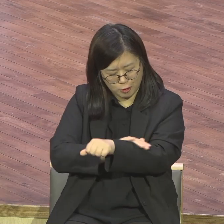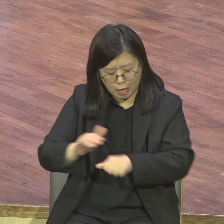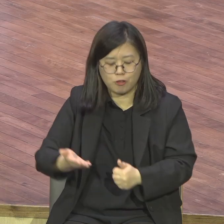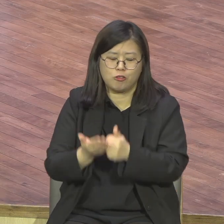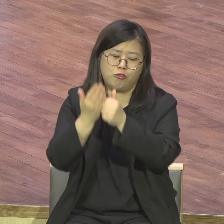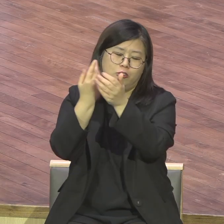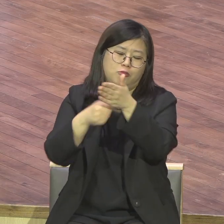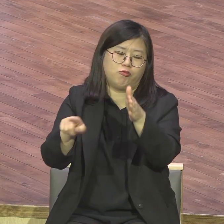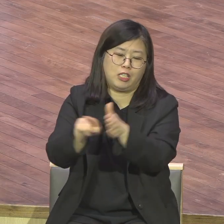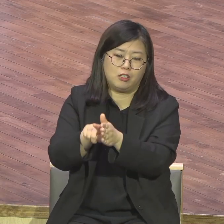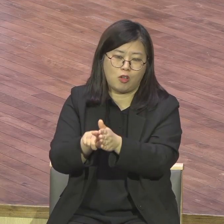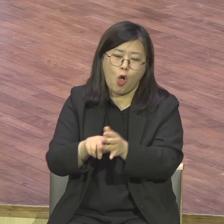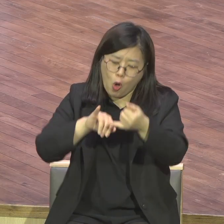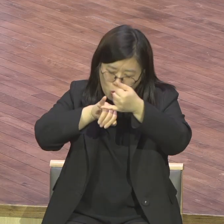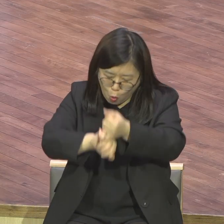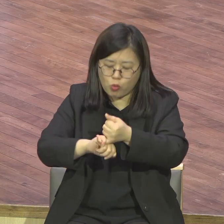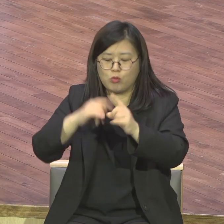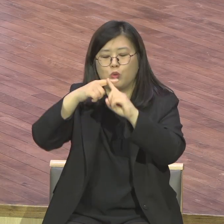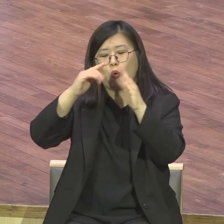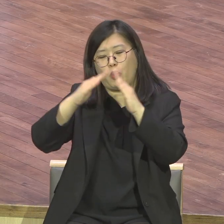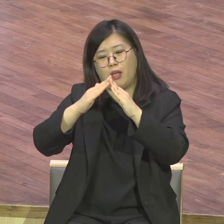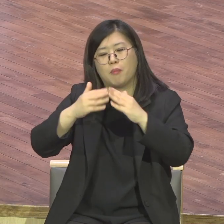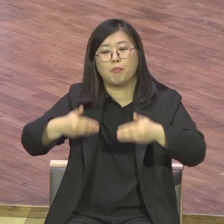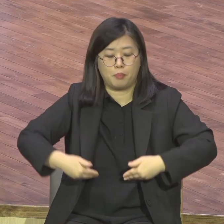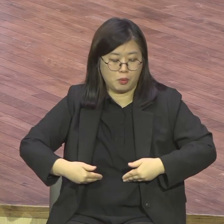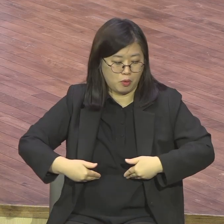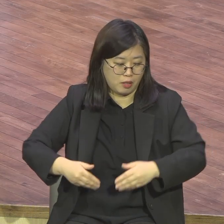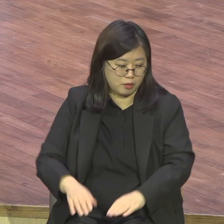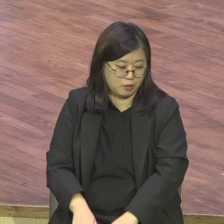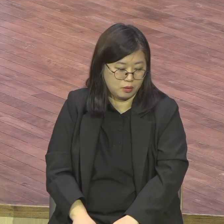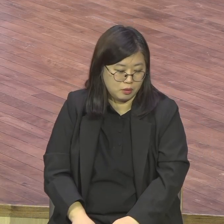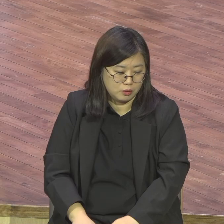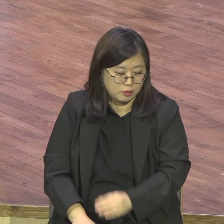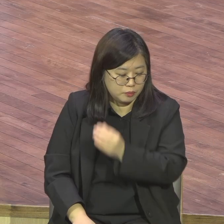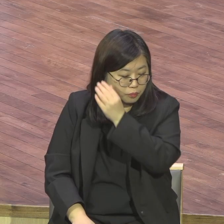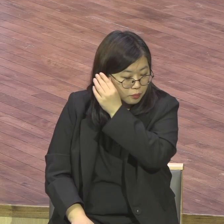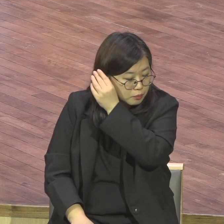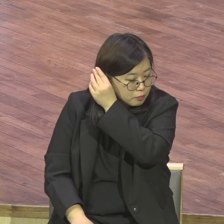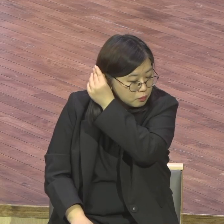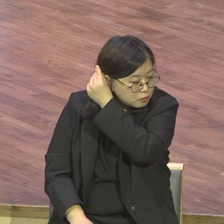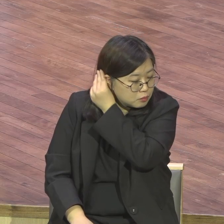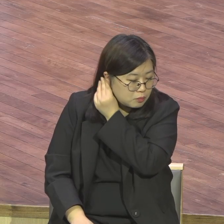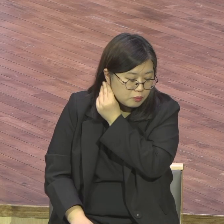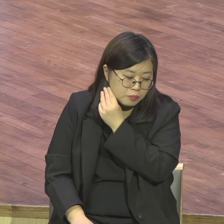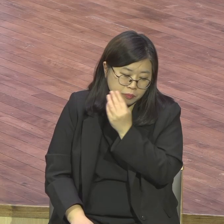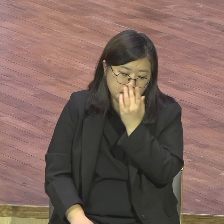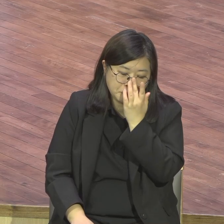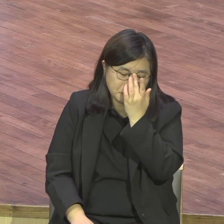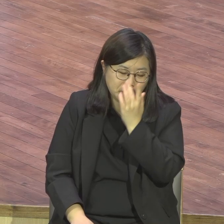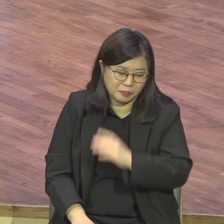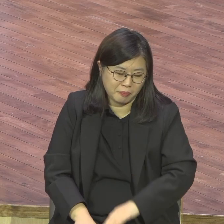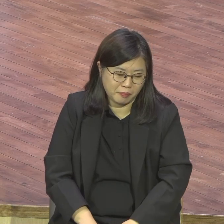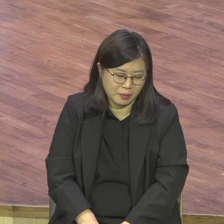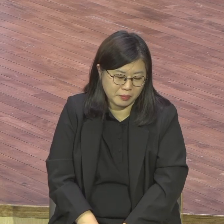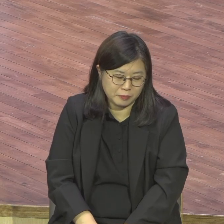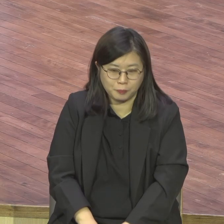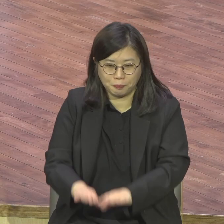이제 우리 교회도 앞으로는 헌덕하고 나면 유학도 공부 잘하는 놈들 말이죠 하바스도 보내고 어디 막